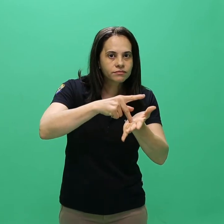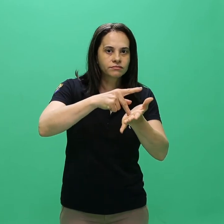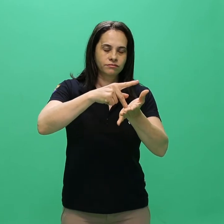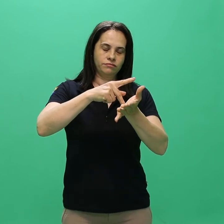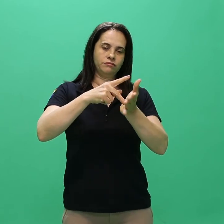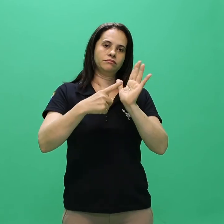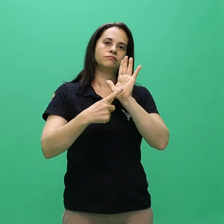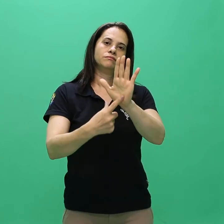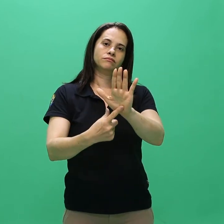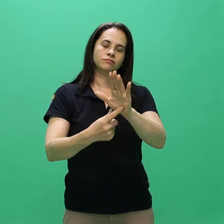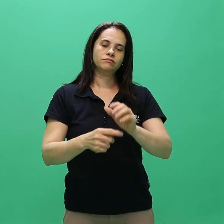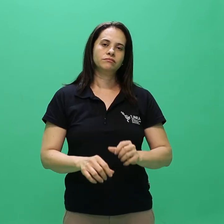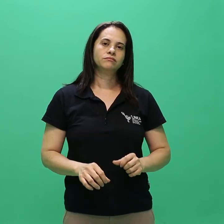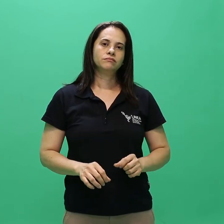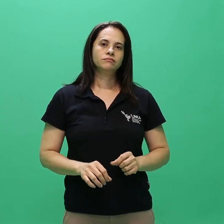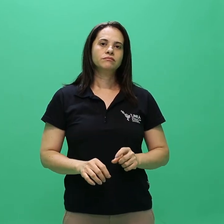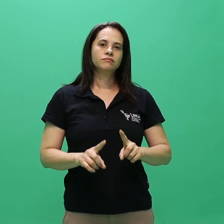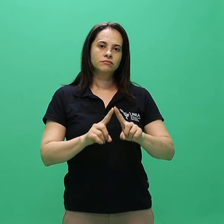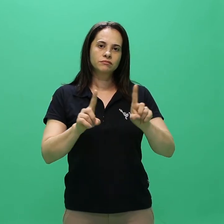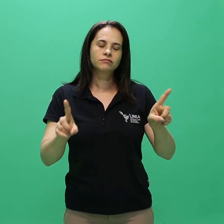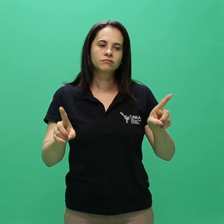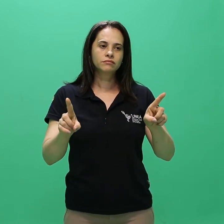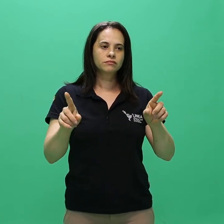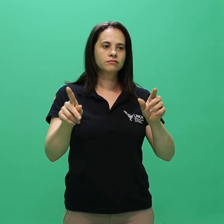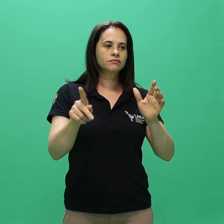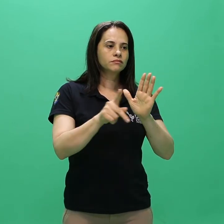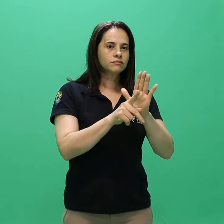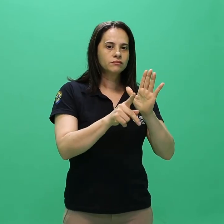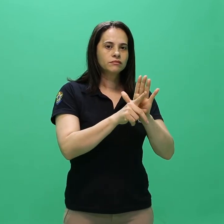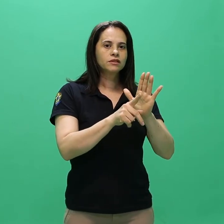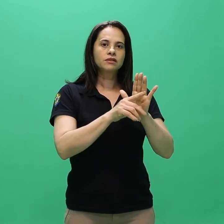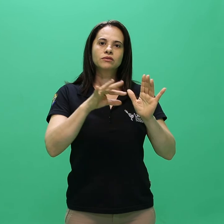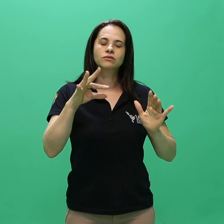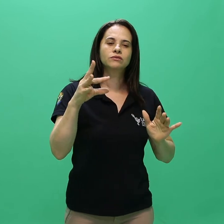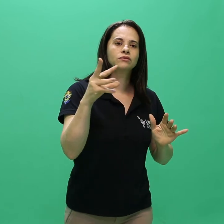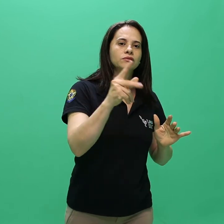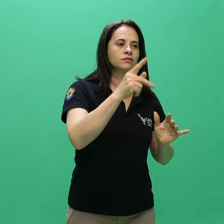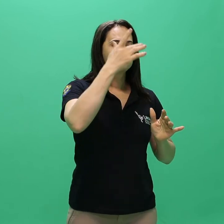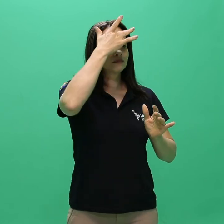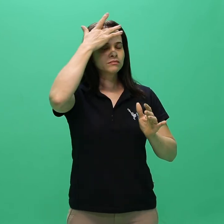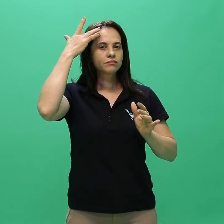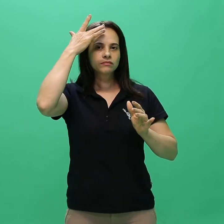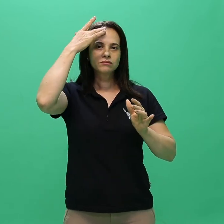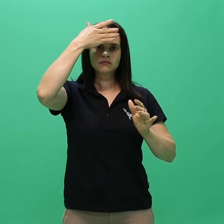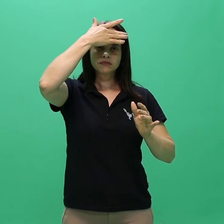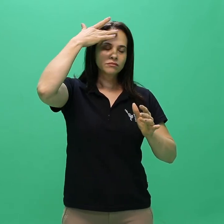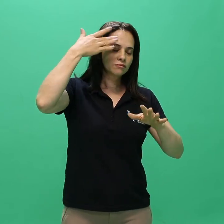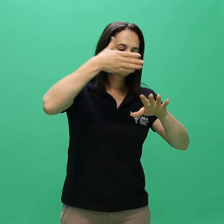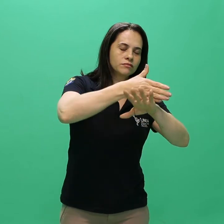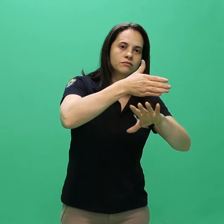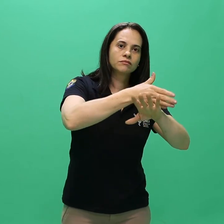10.7..7..7.7. no componente curricular em questão.